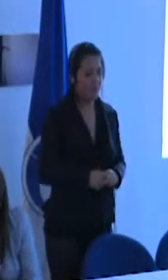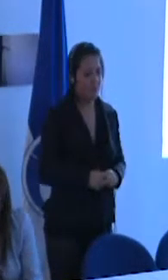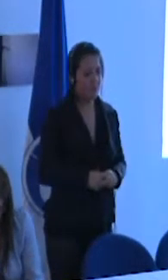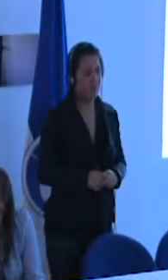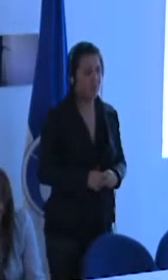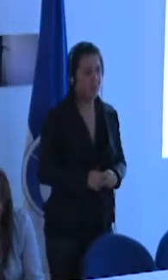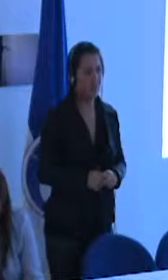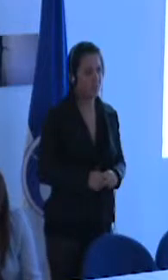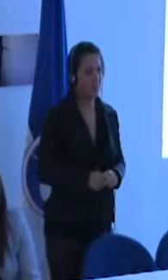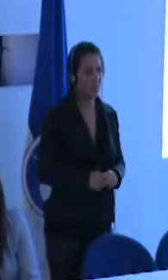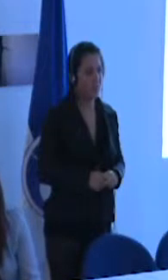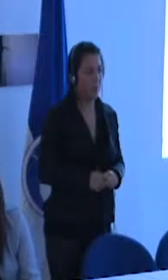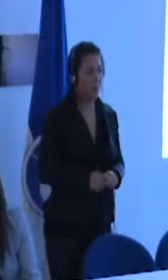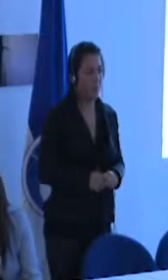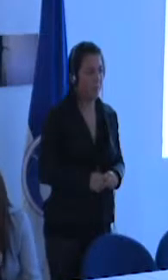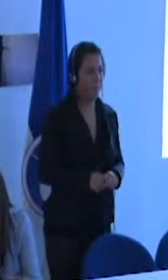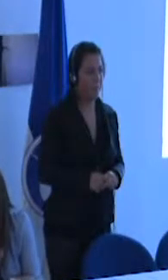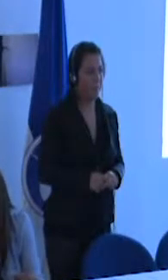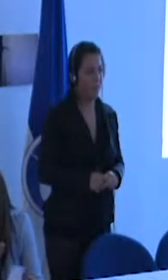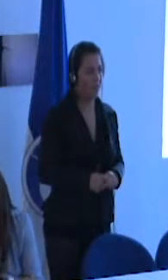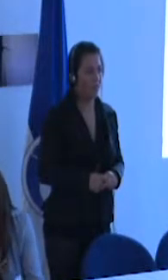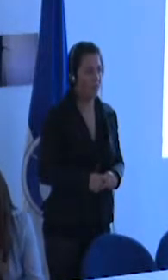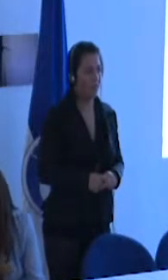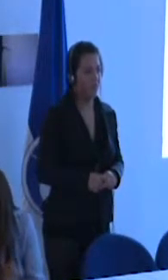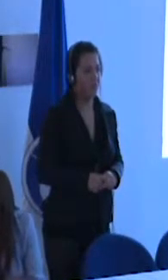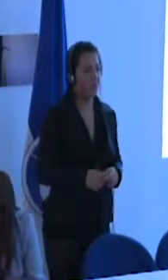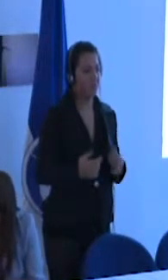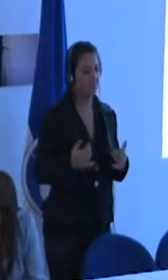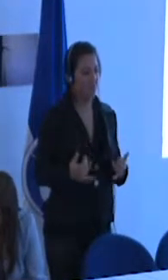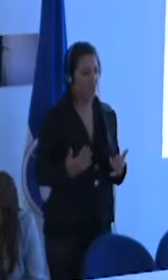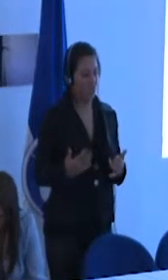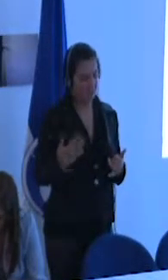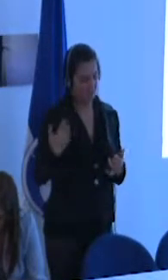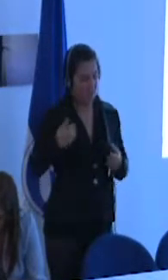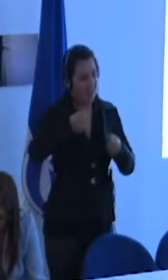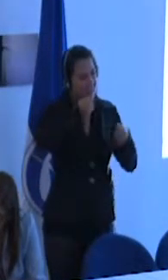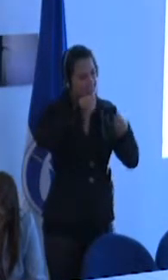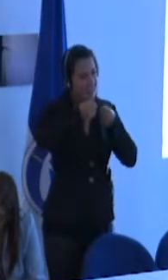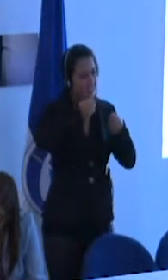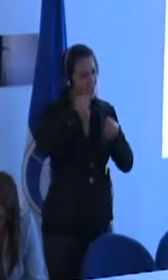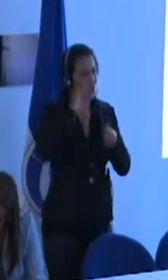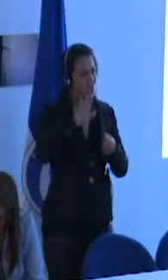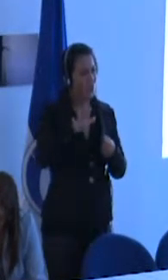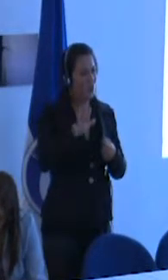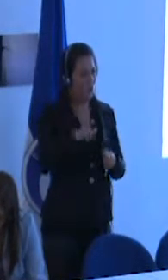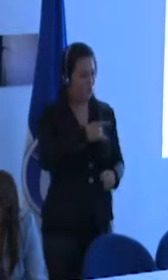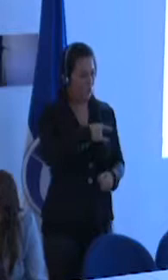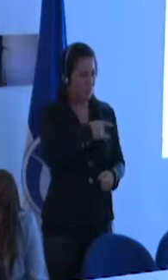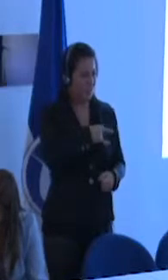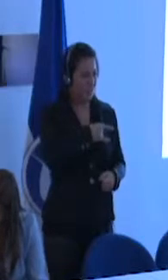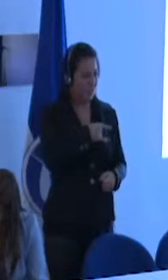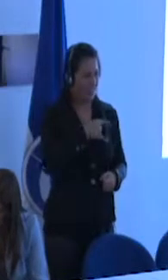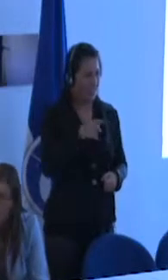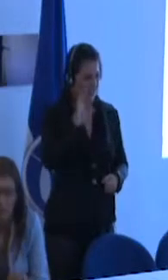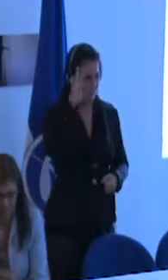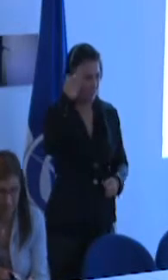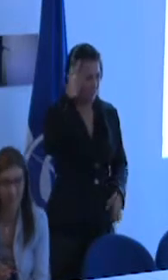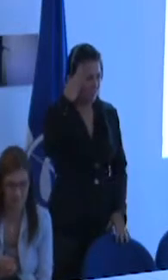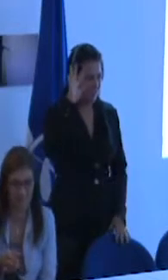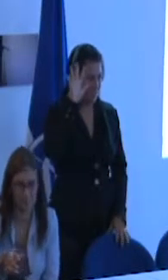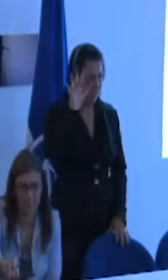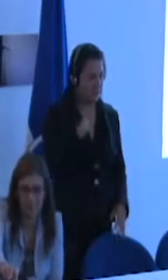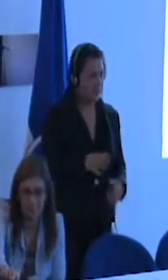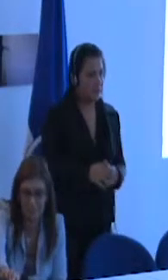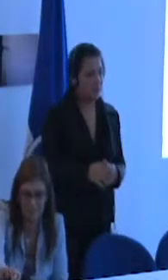Ahorita hablamos en la entrevista para el programa del canal universitario, en Francia,